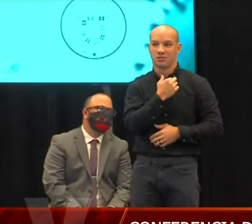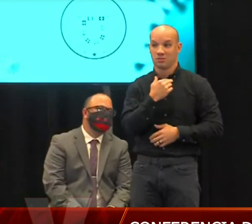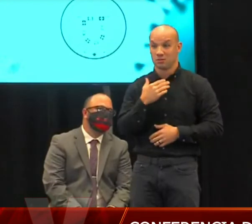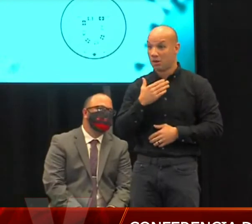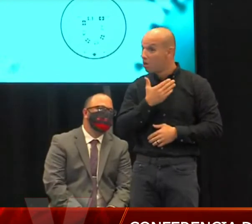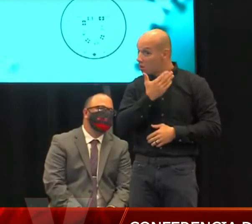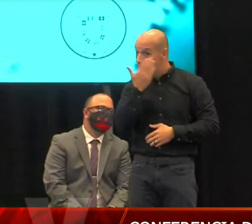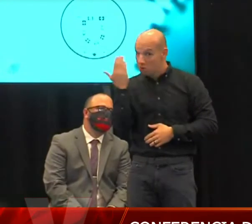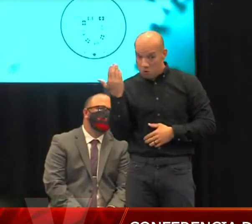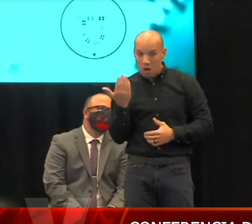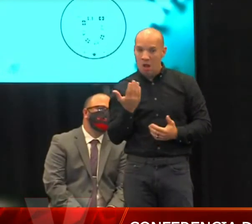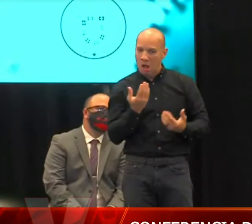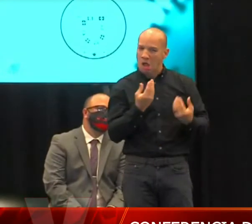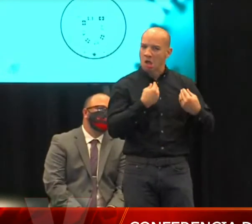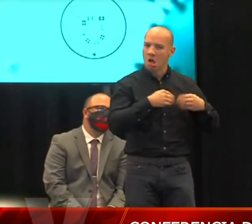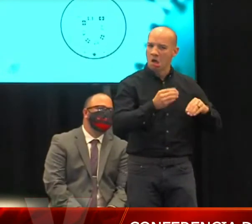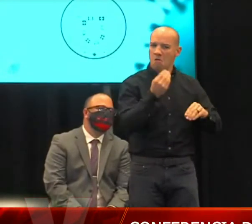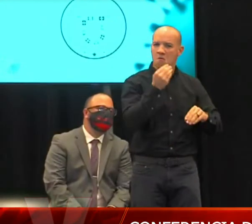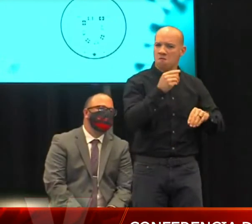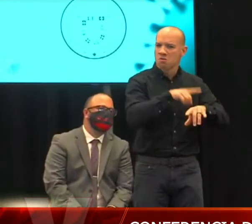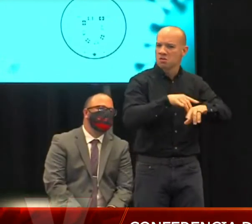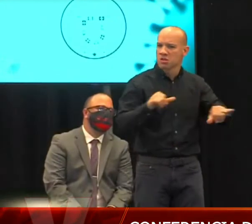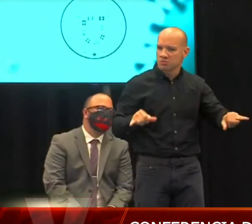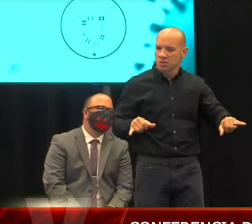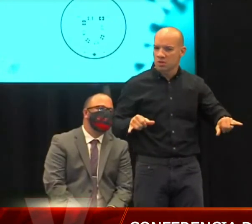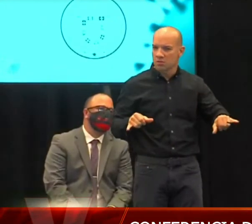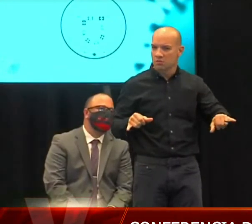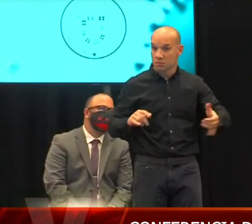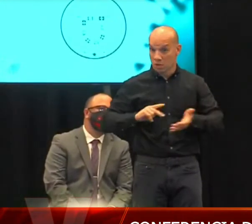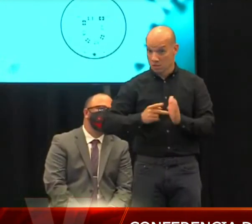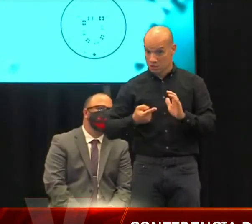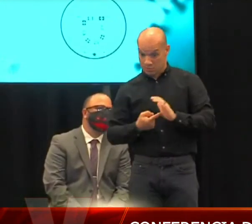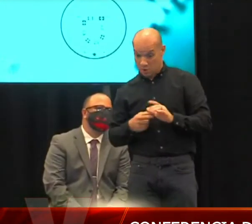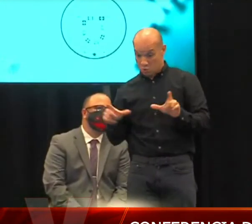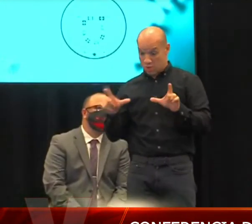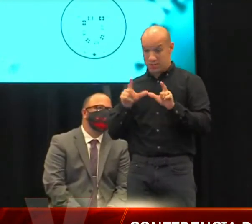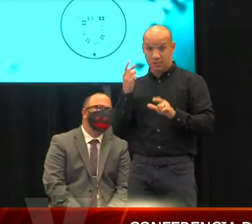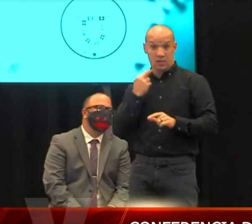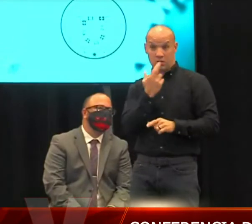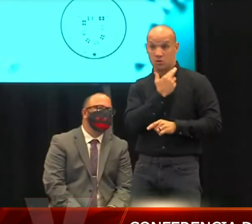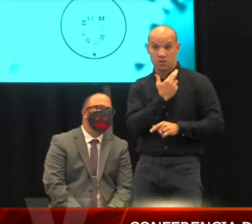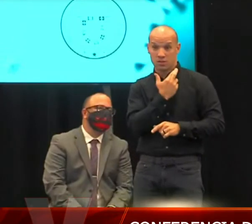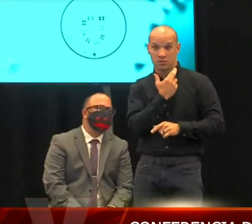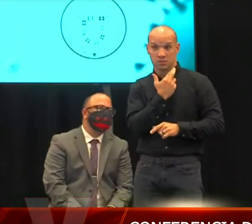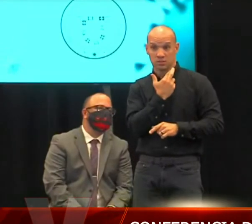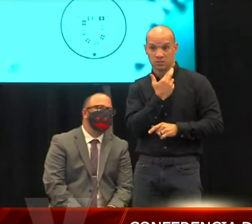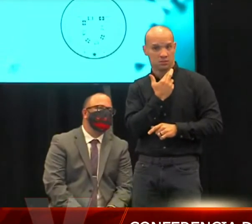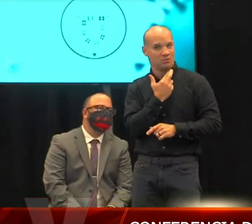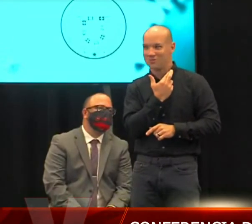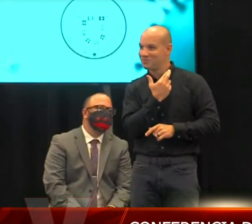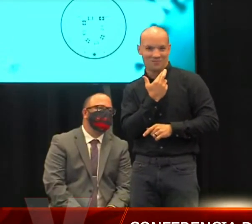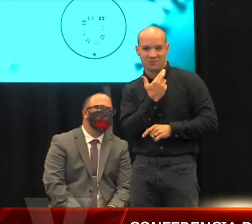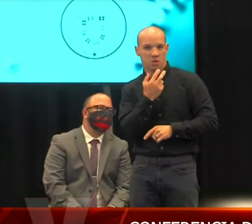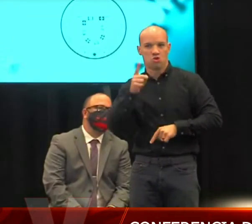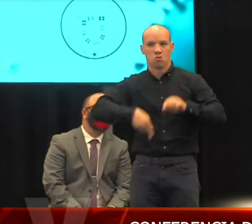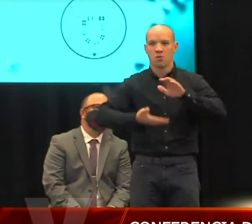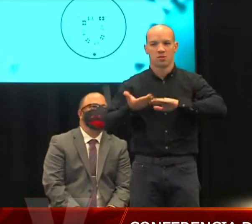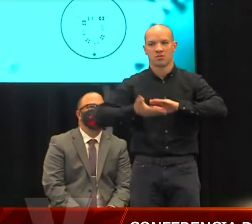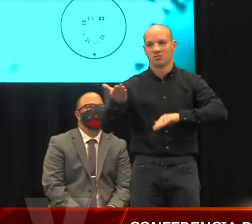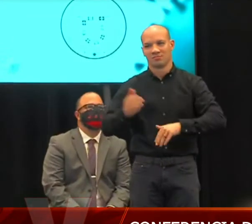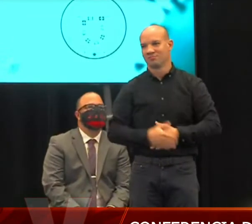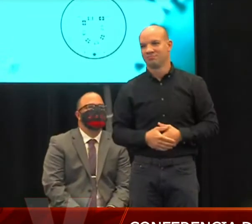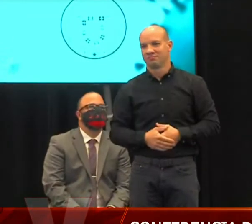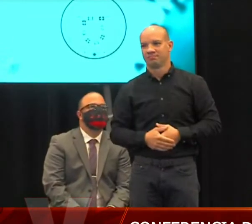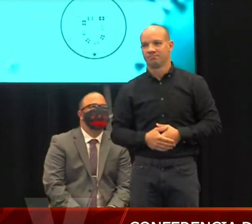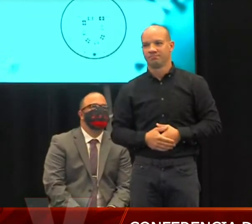comida mientras venden las bebidas, ellos saben que no tienen la licencia de restaurante, así que ellos no pueden operar. Seguimos por aquí